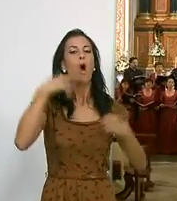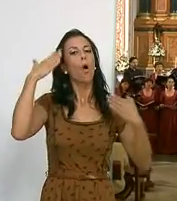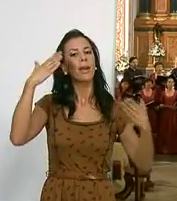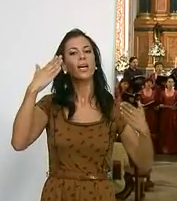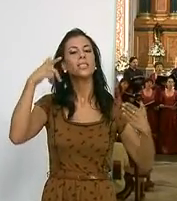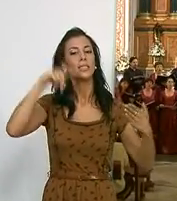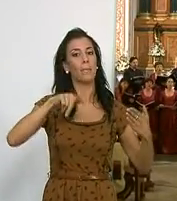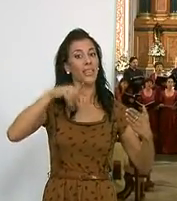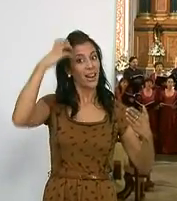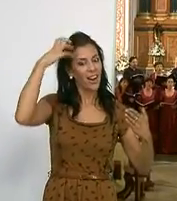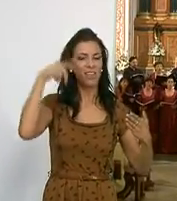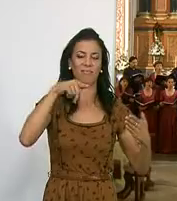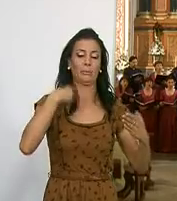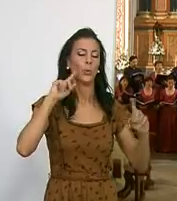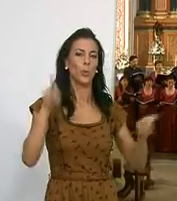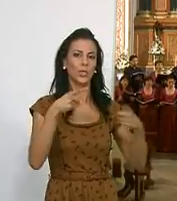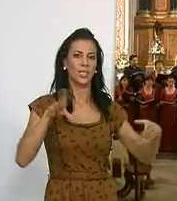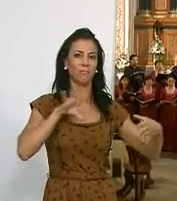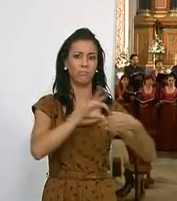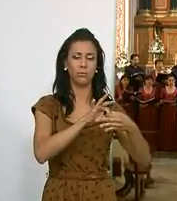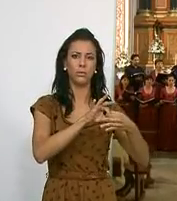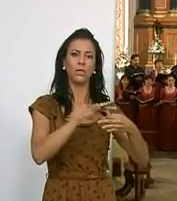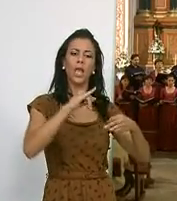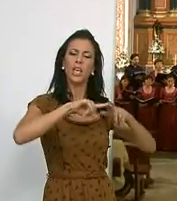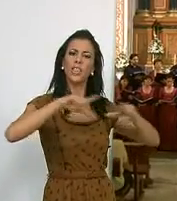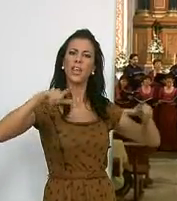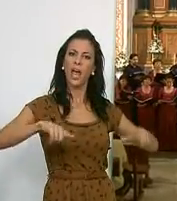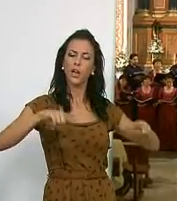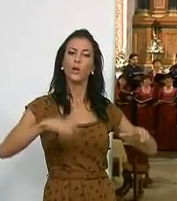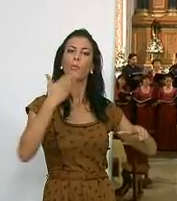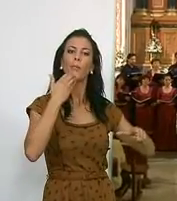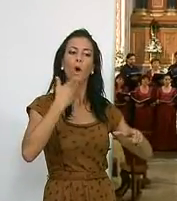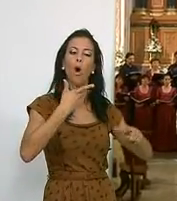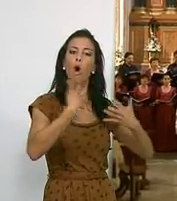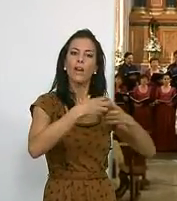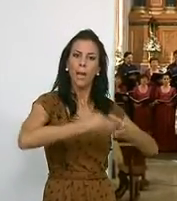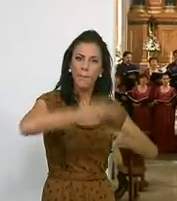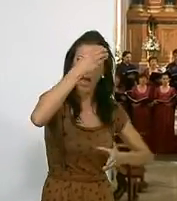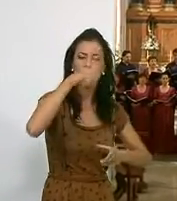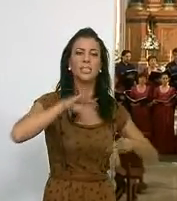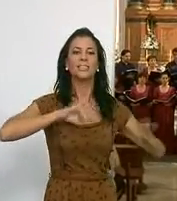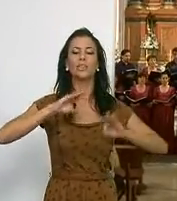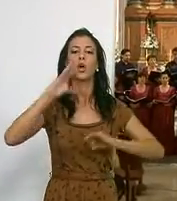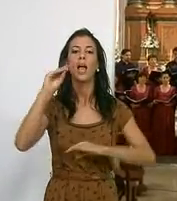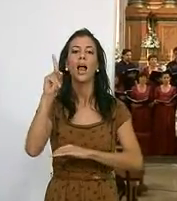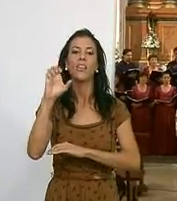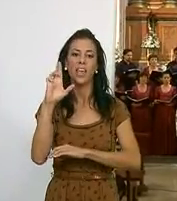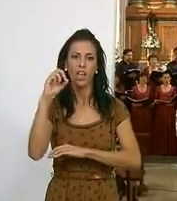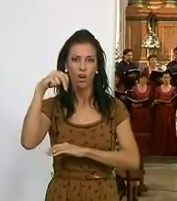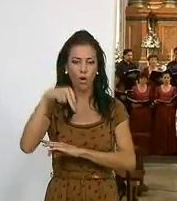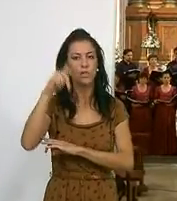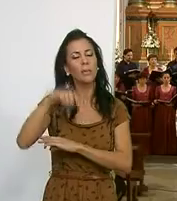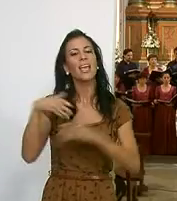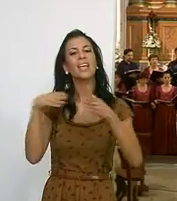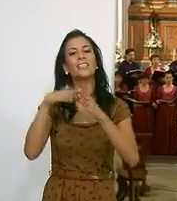al monarca belga. El festival que combinará escenarios como la Fábrica del Pilar, el Teatro Calderón de la Barca y la